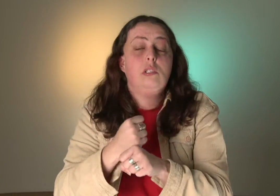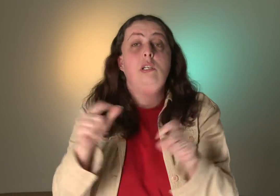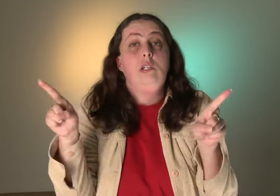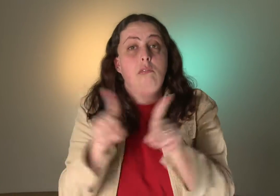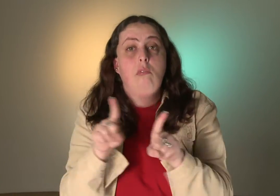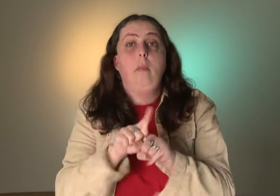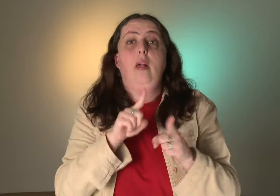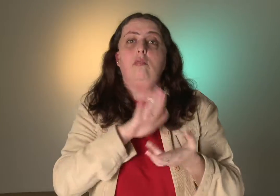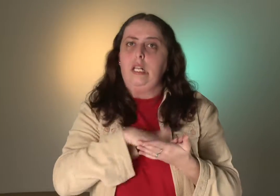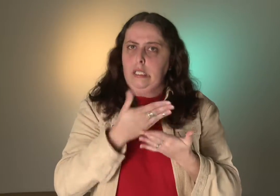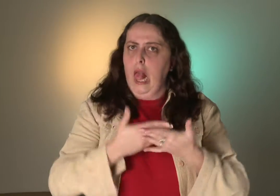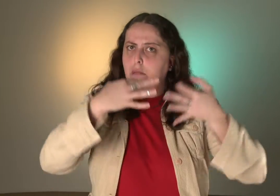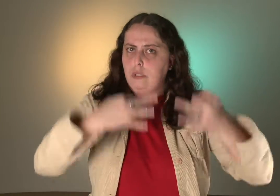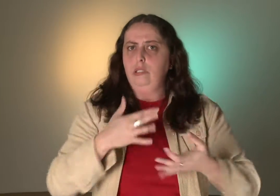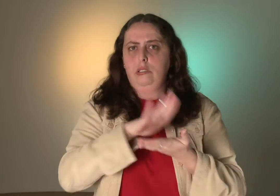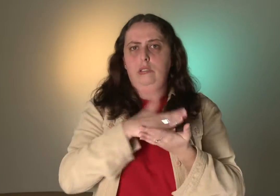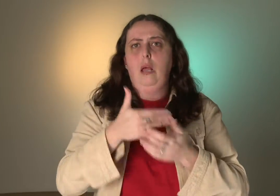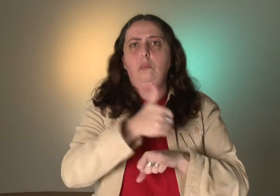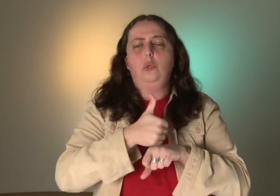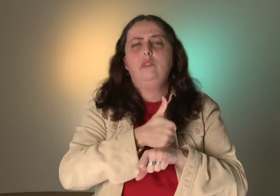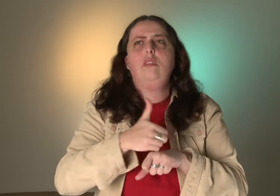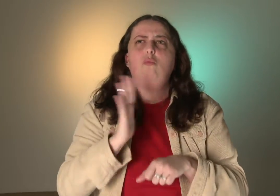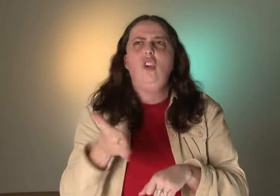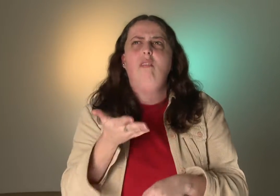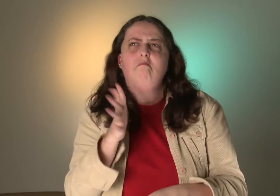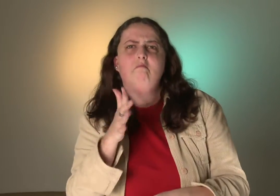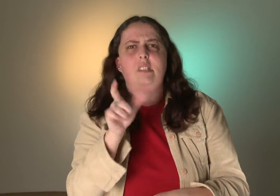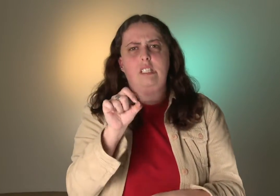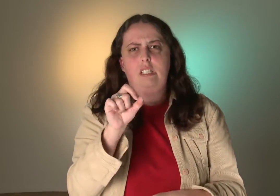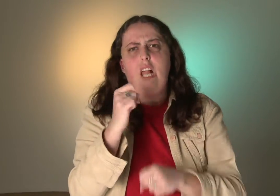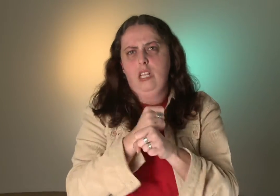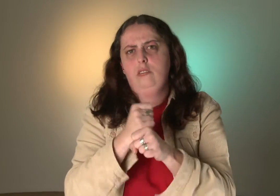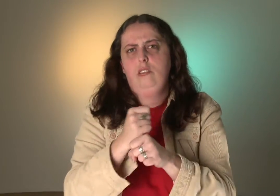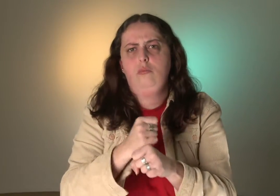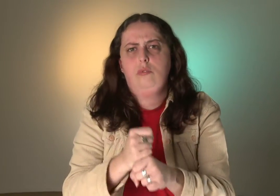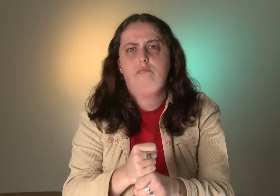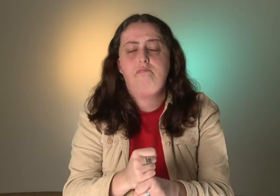menos dois anos, mas sou intérprete profissionalmente há mais ou menos dez anos.